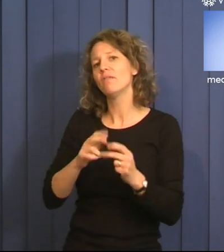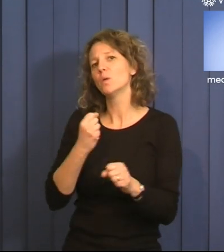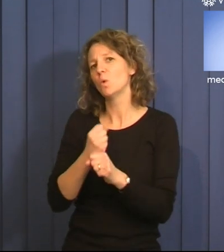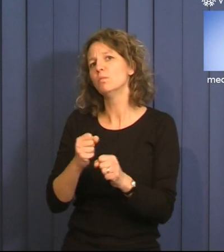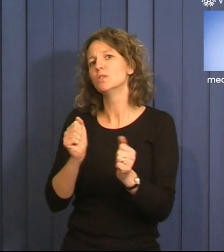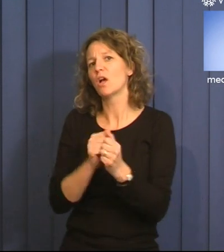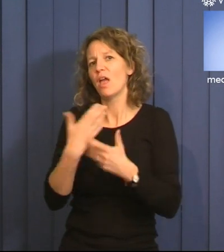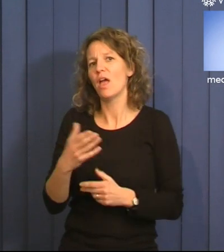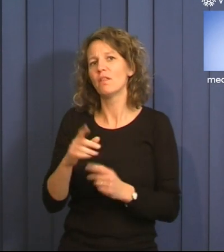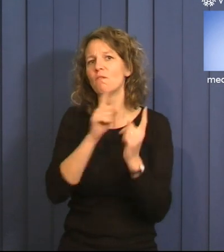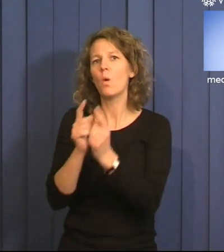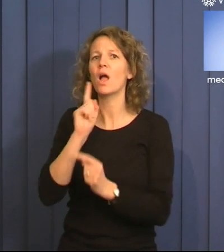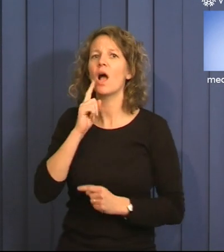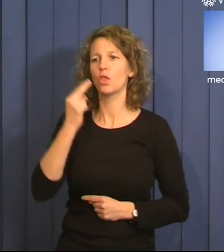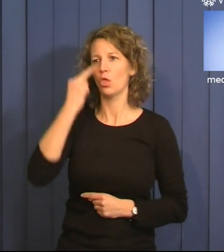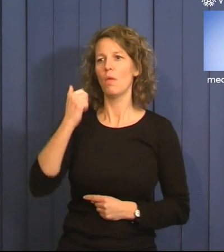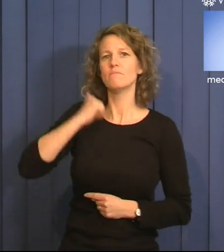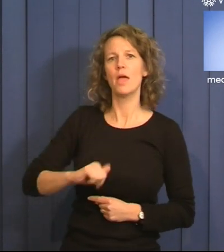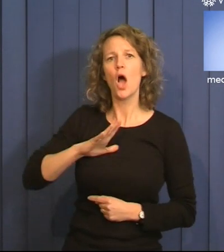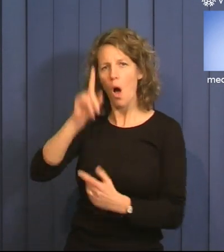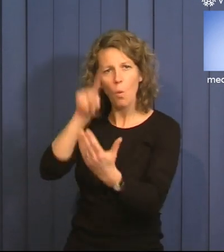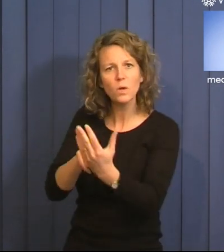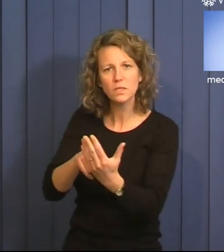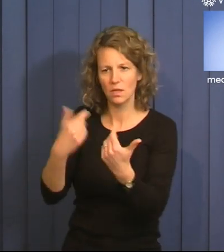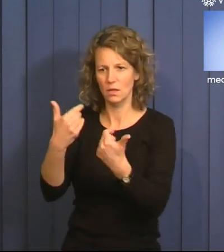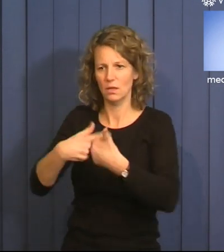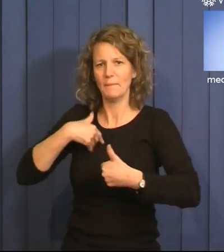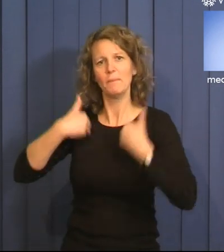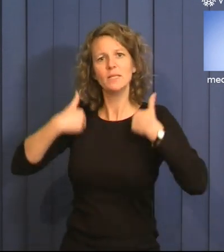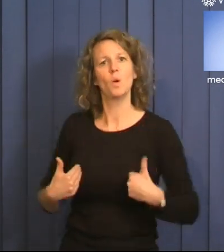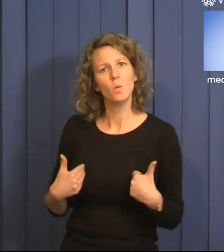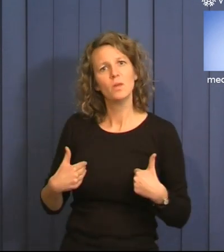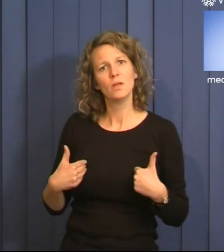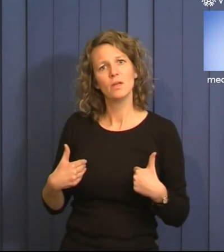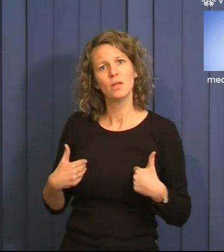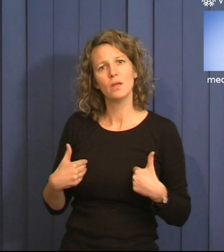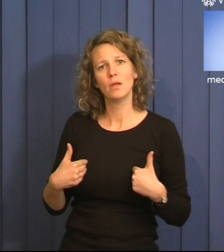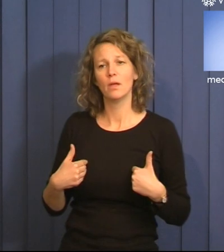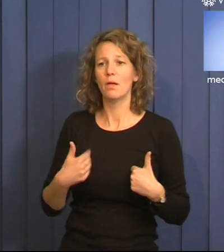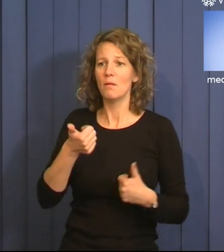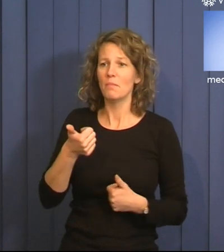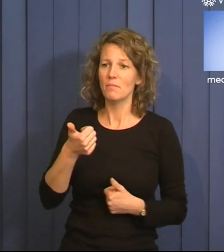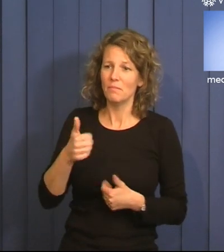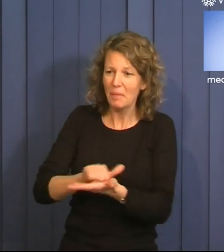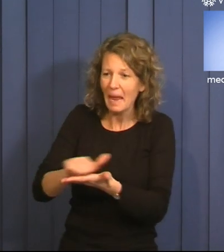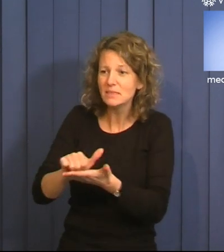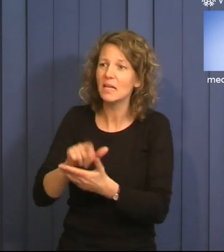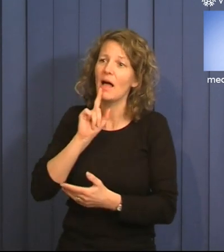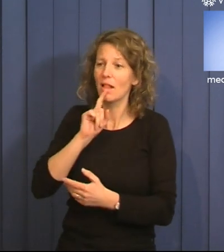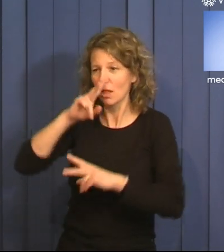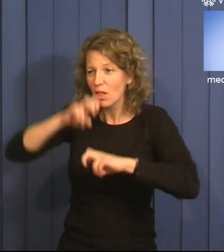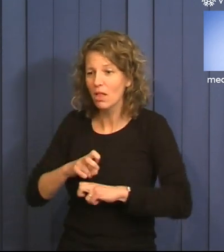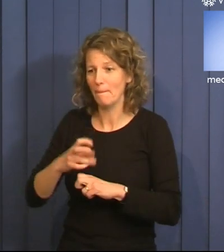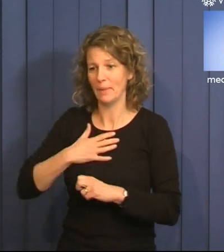Känslan av att bli synad från topp till tå alltid och jämt får det lätt att börja snurra i huvudet. Branschpressen granskade mig och